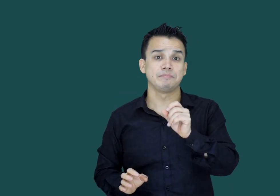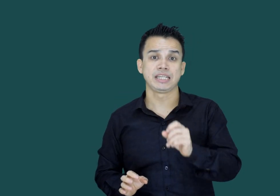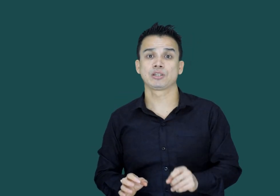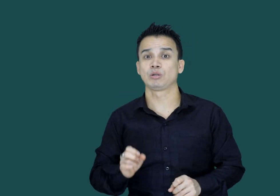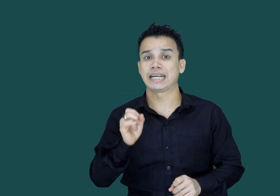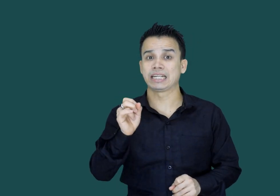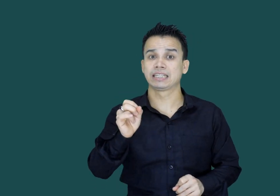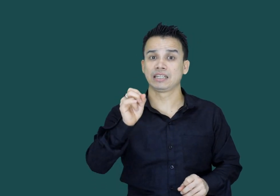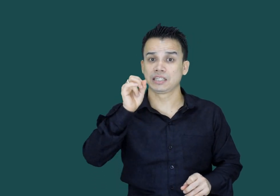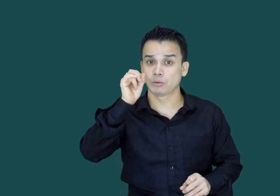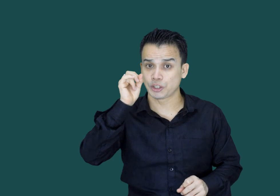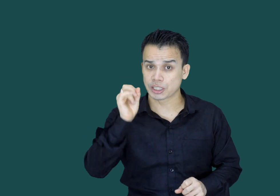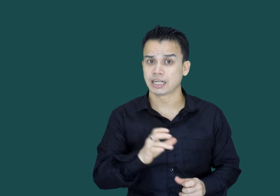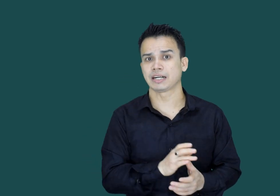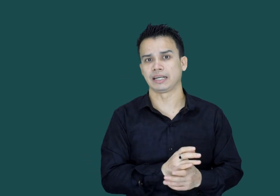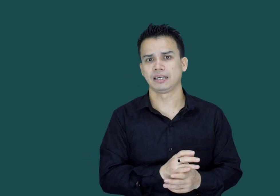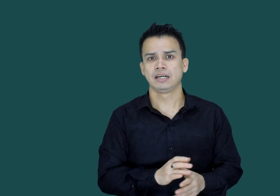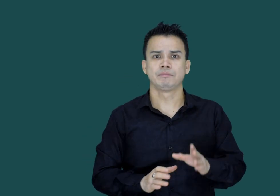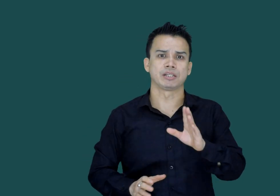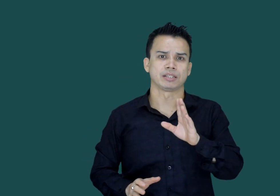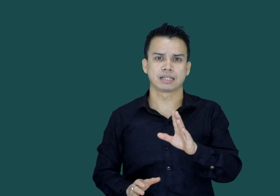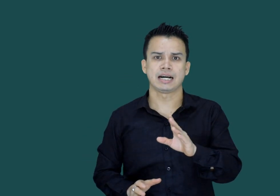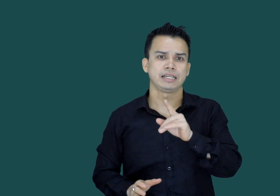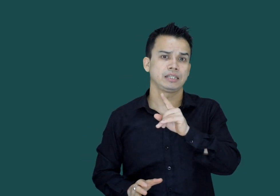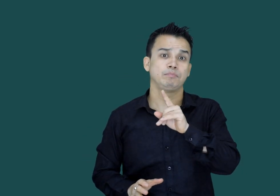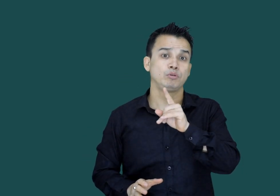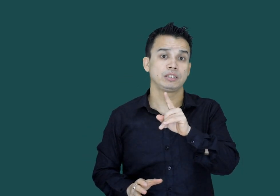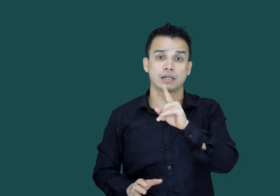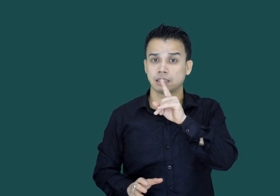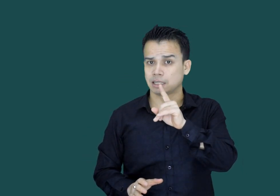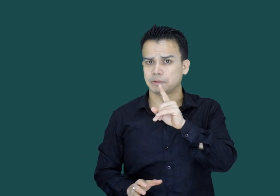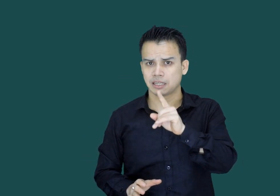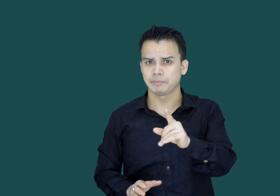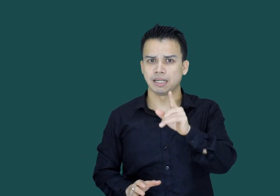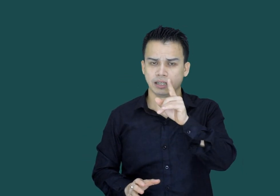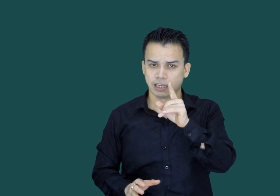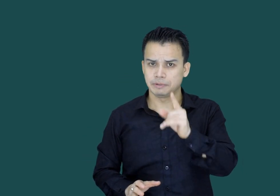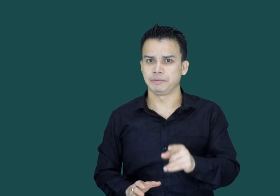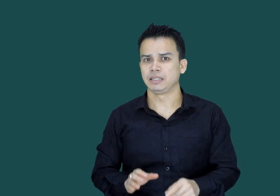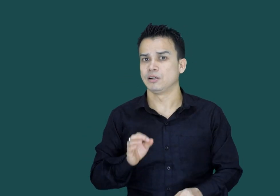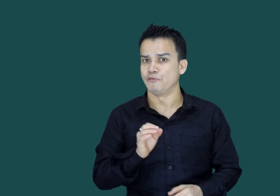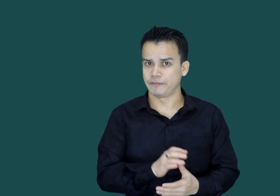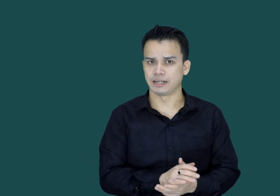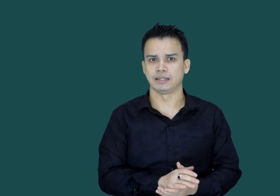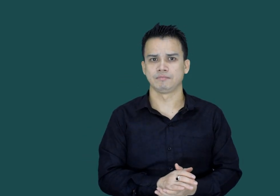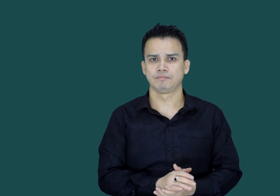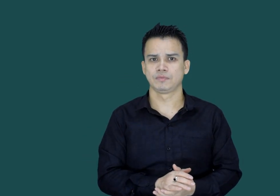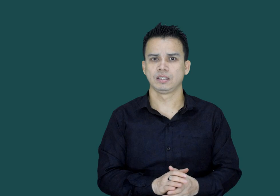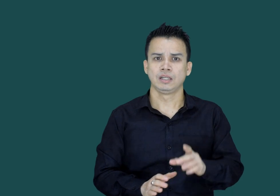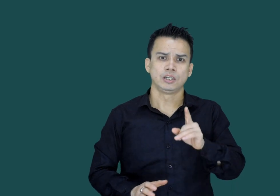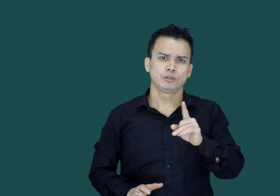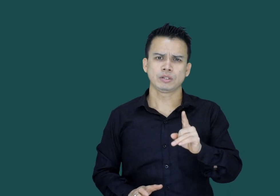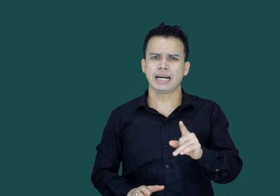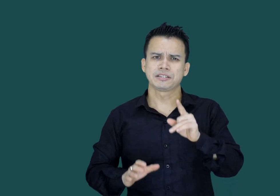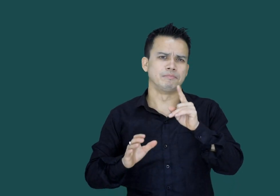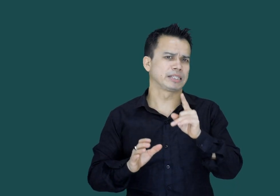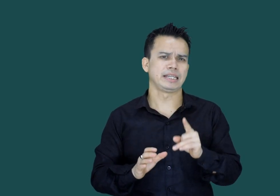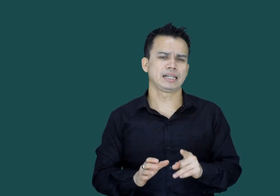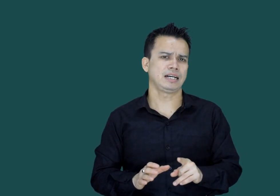منس کو ٹیٹل کرنے کی کوشش کر رہے ہیں پر سرکار اسے پوری طرح کرنے میں ابھی بھی وفل ہیں تو کیا اس مسئلے کا